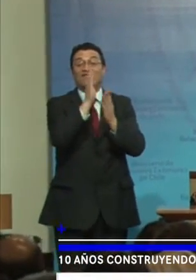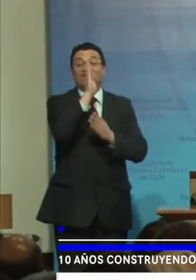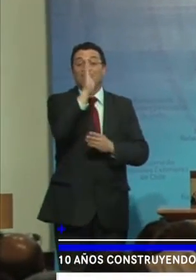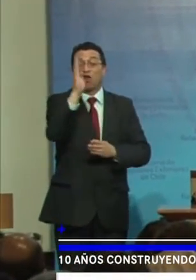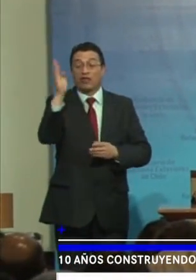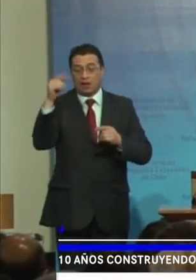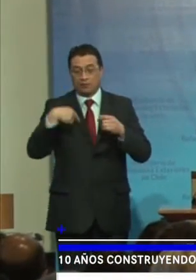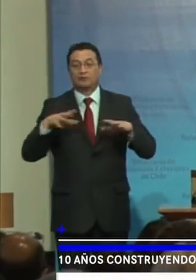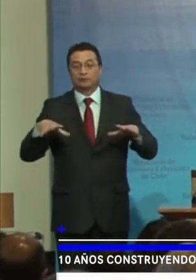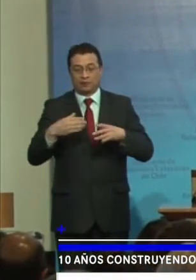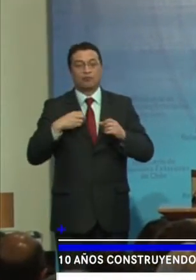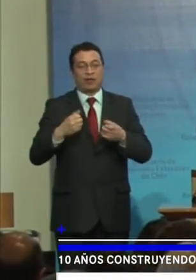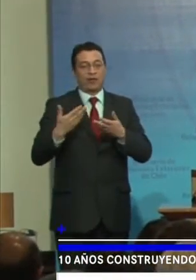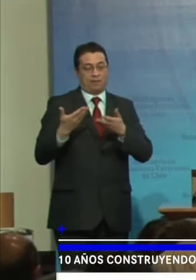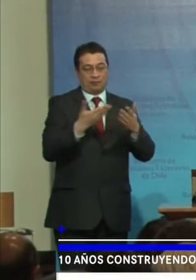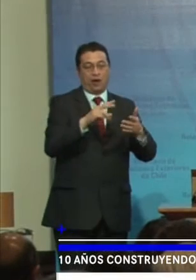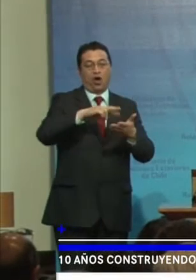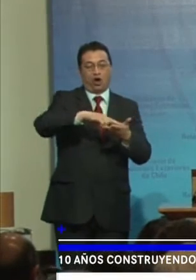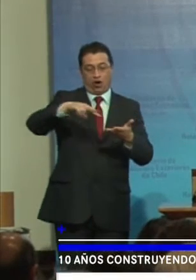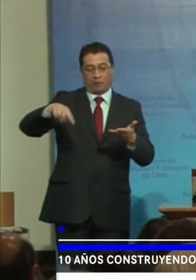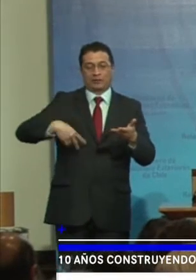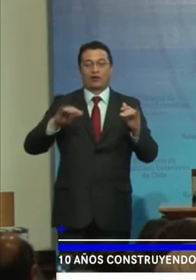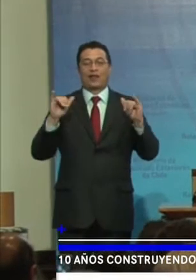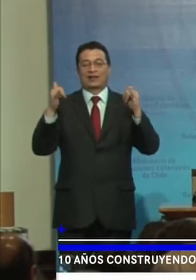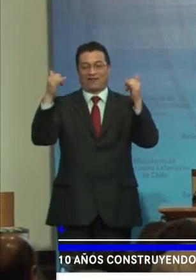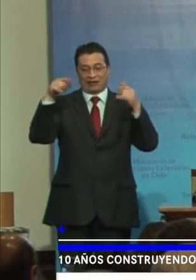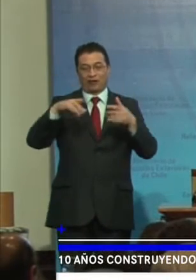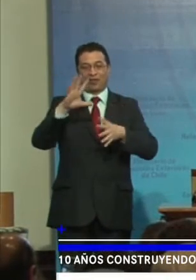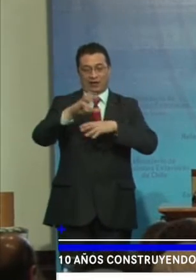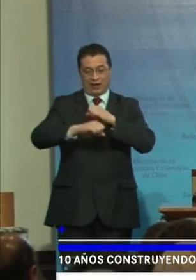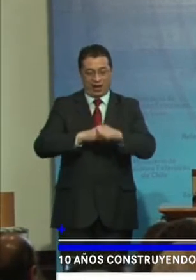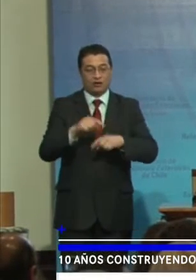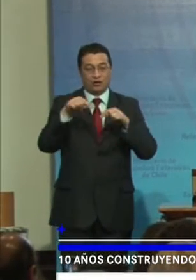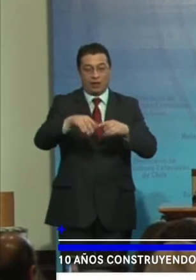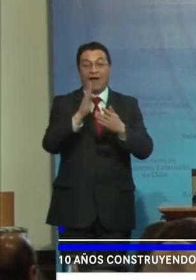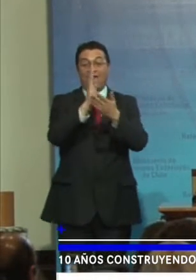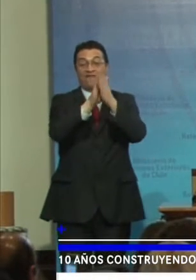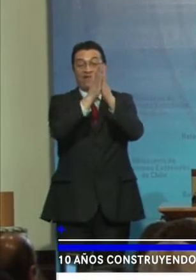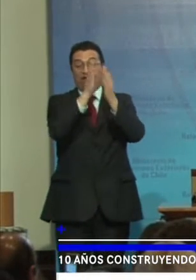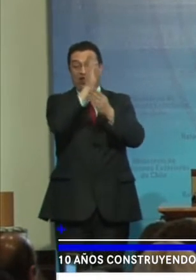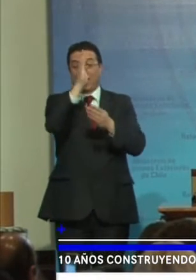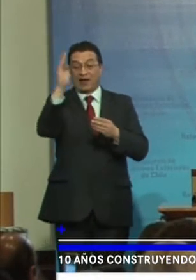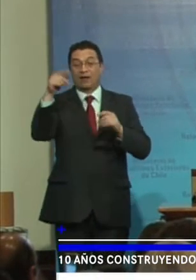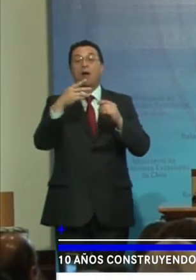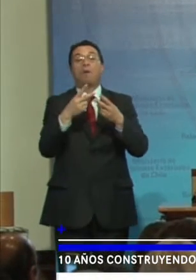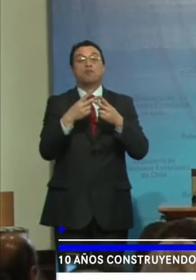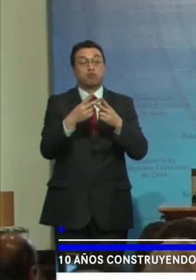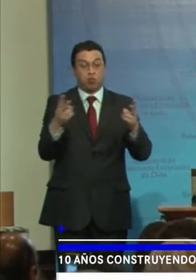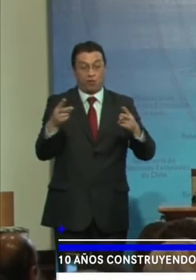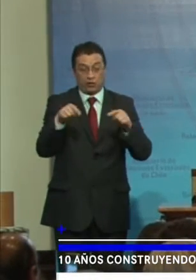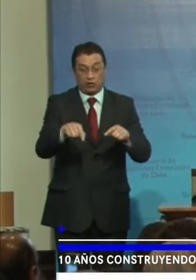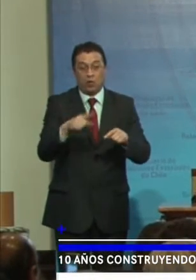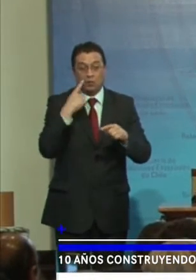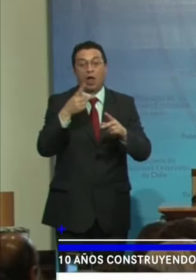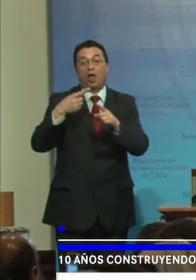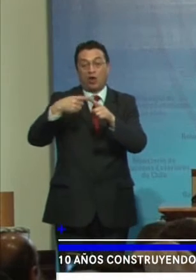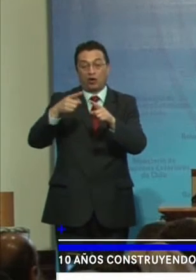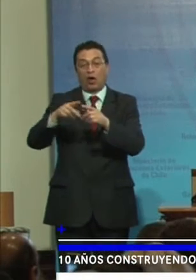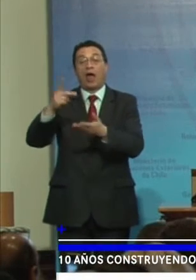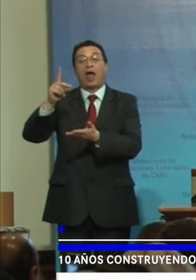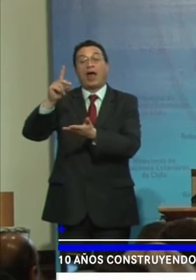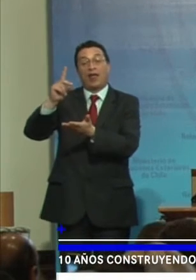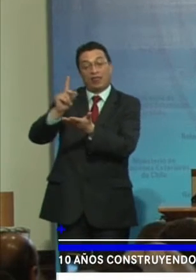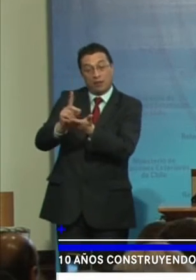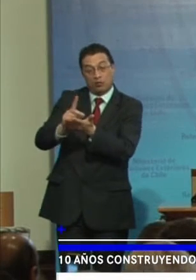este acto En conmemoración de la Convención La biblioteca es una institución pública Que presta un servicio a ambas cámaras Al